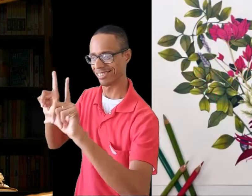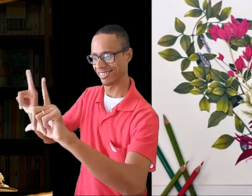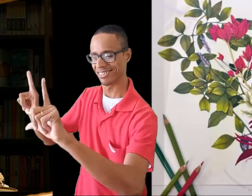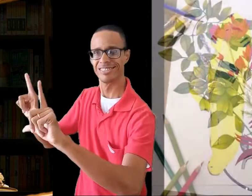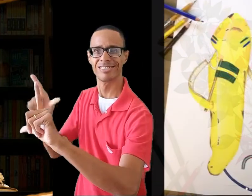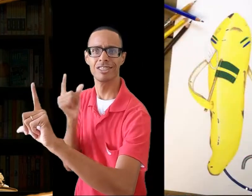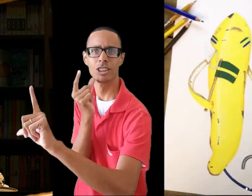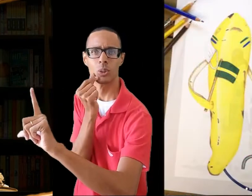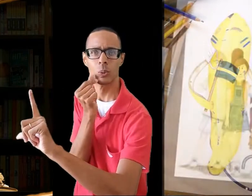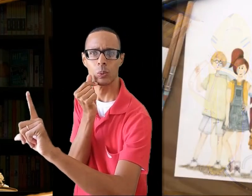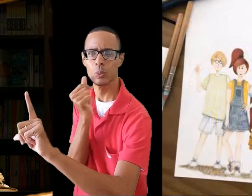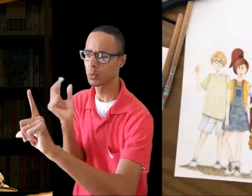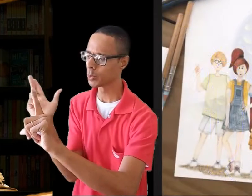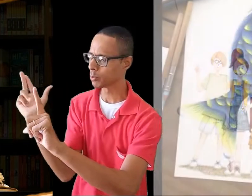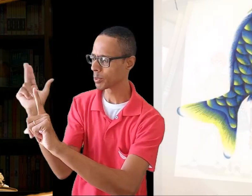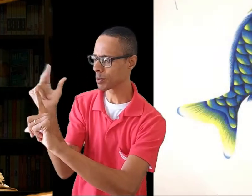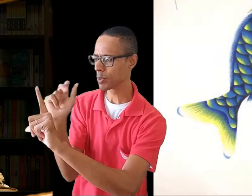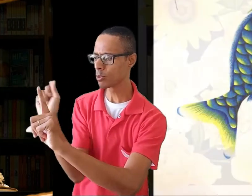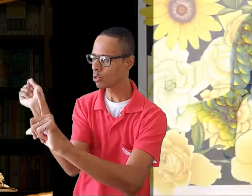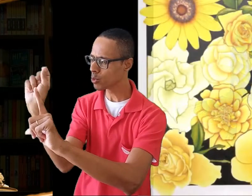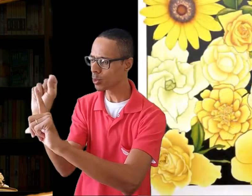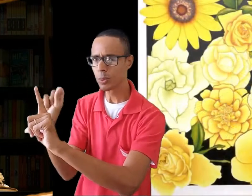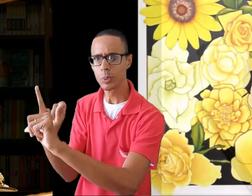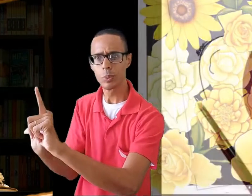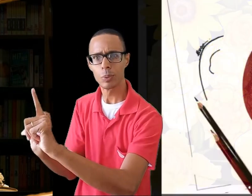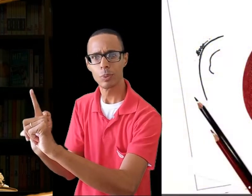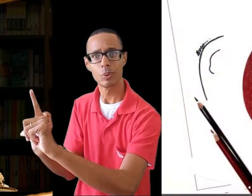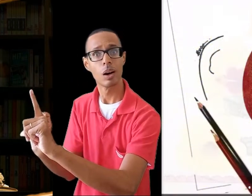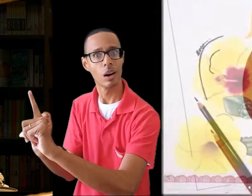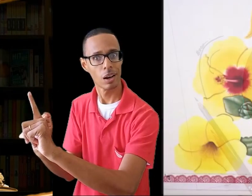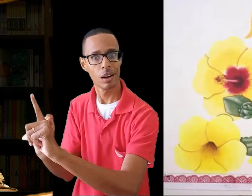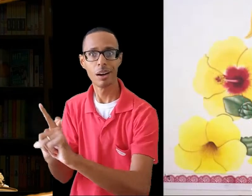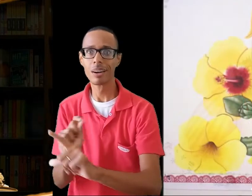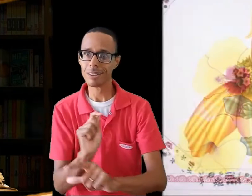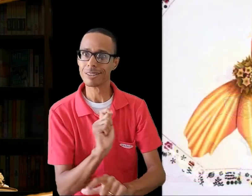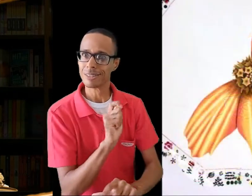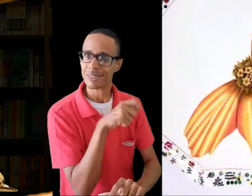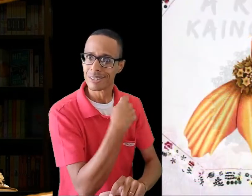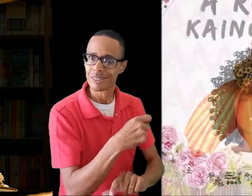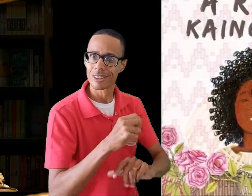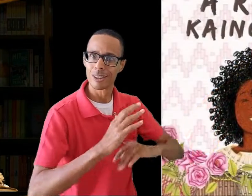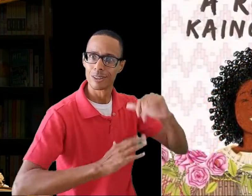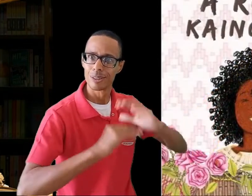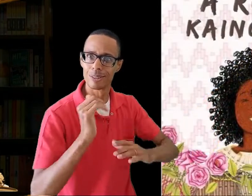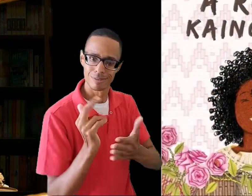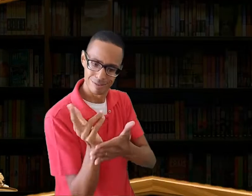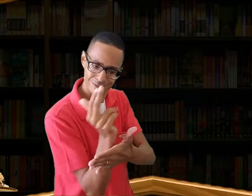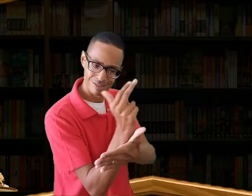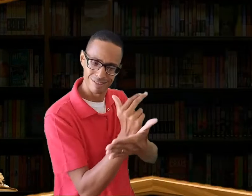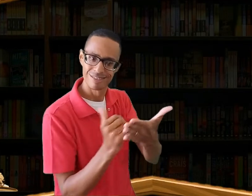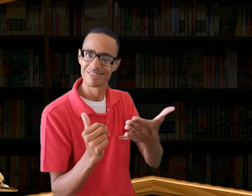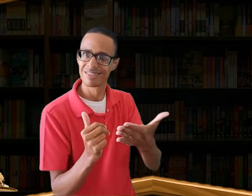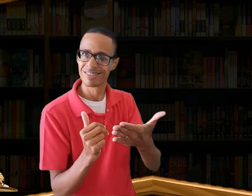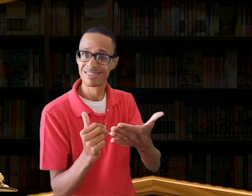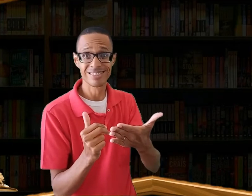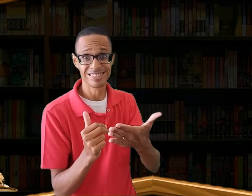de figurinos de moda a painéis coloridos com lápis de cor. Em nossa programação,